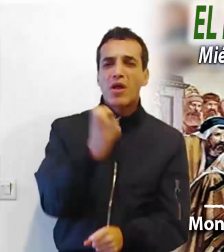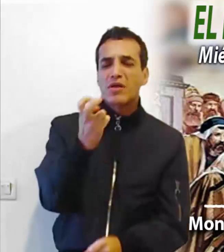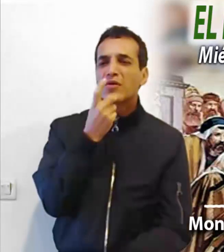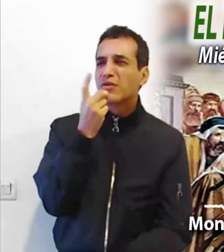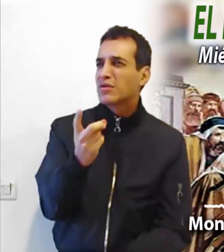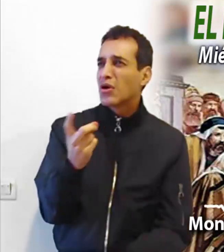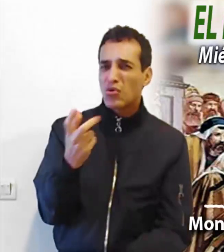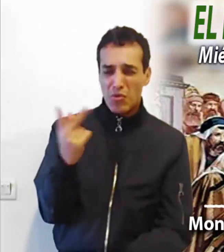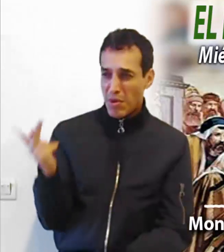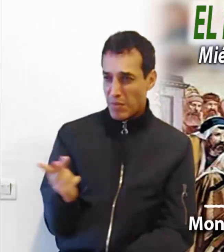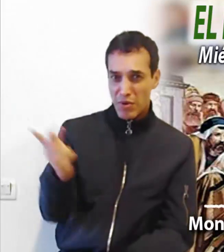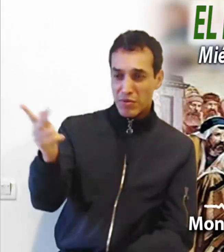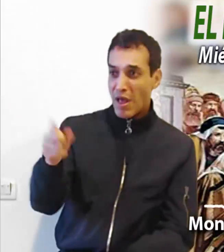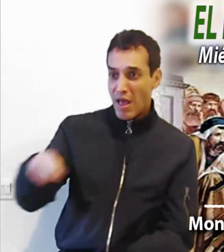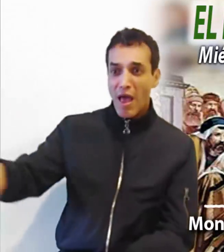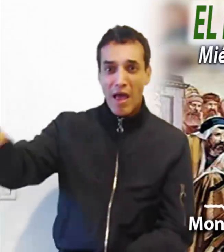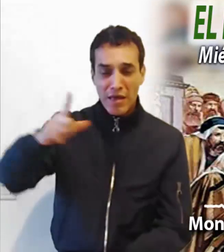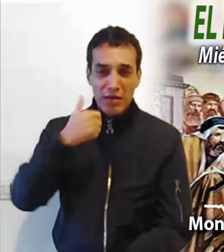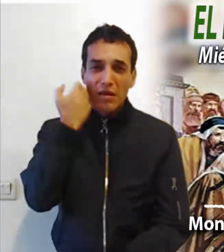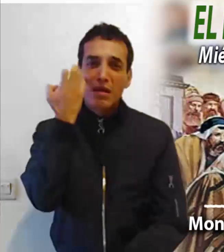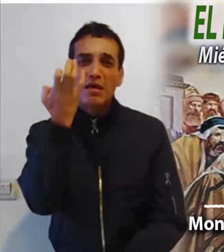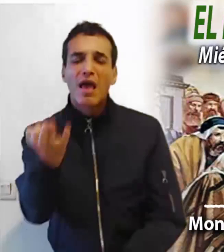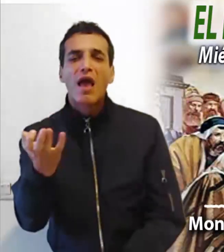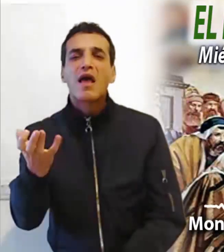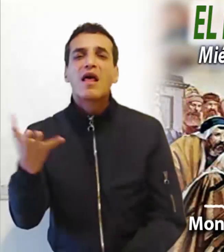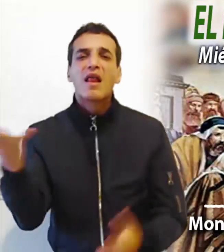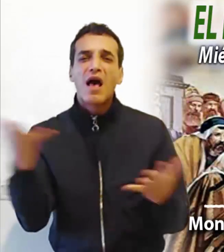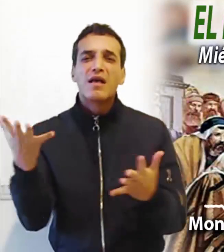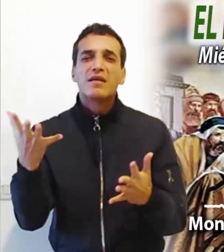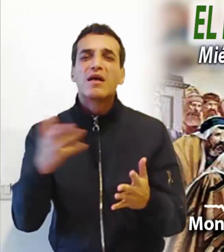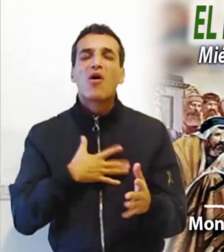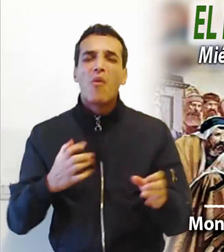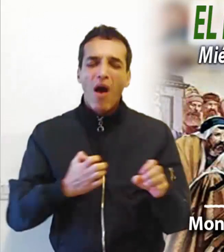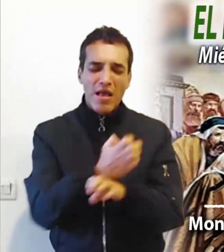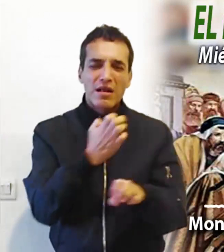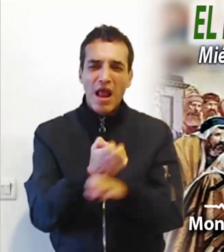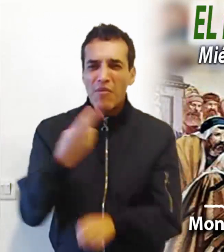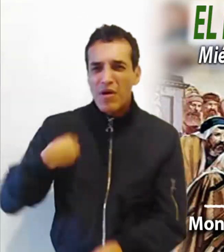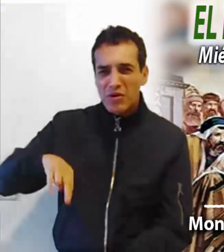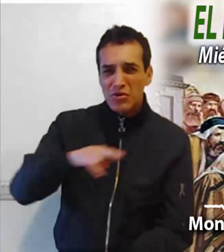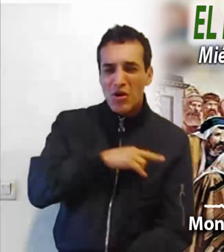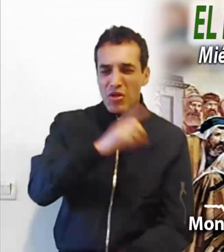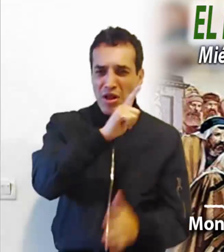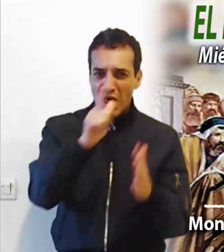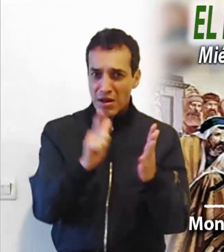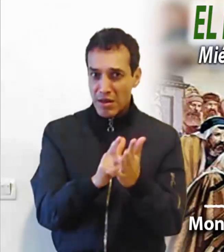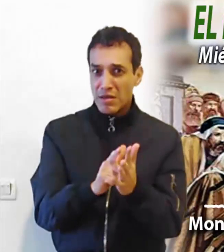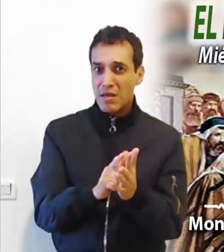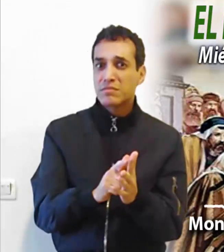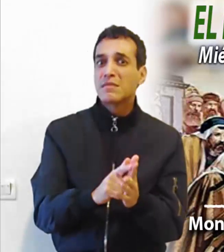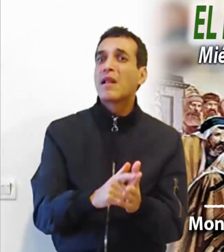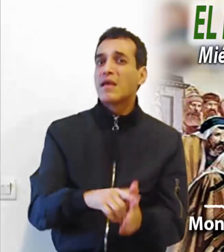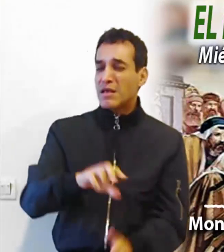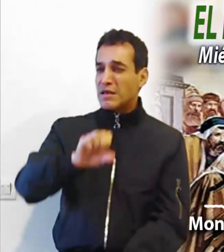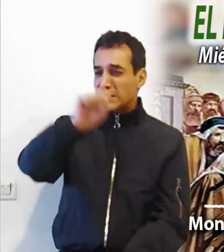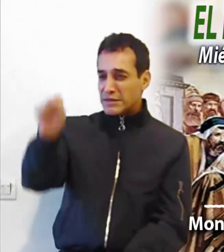desarma a quienes pretenden encadenar con la ley. ¿Se le puede salvar la vida a un hombre el